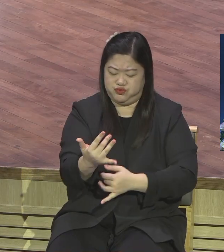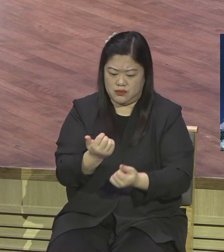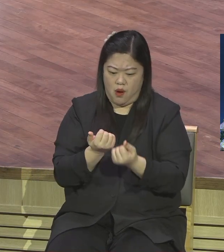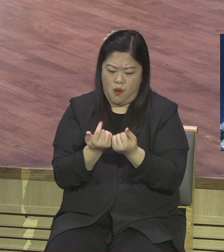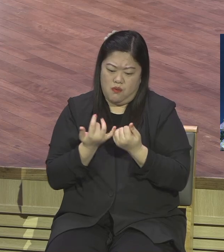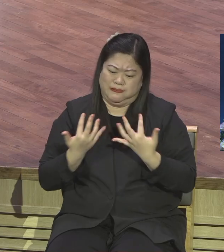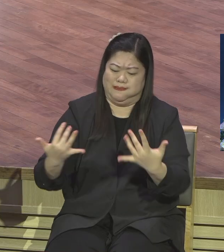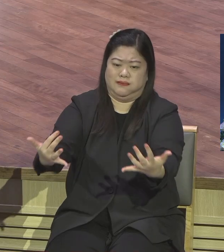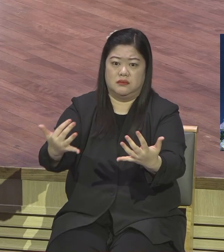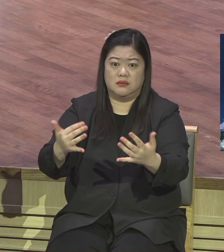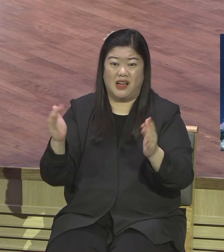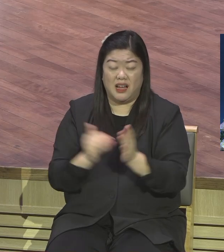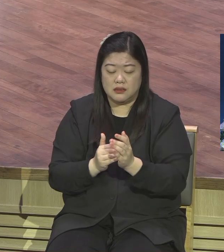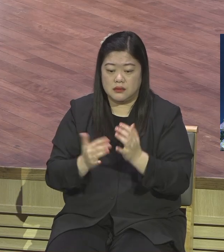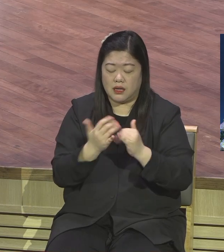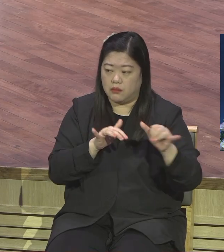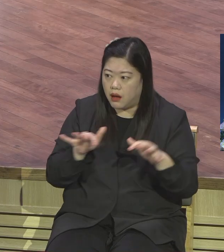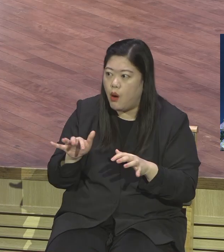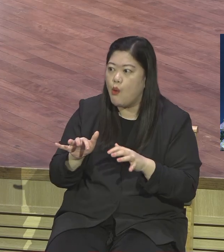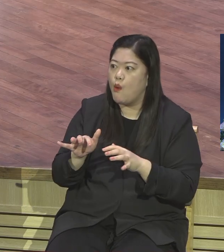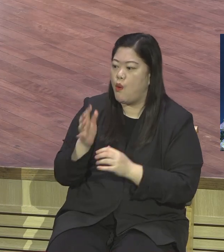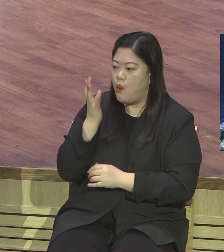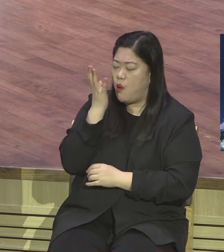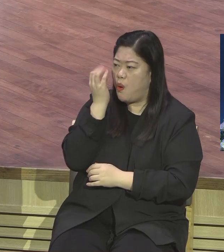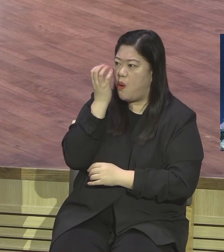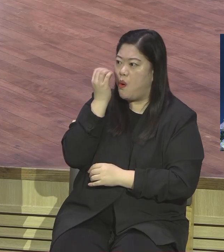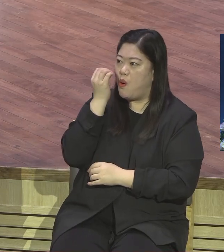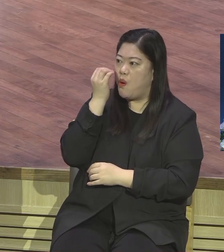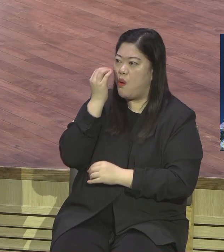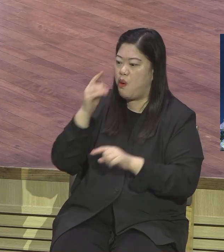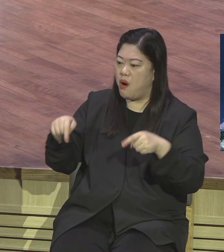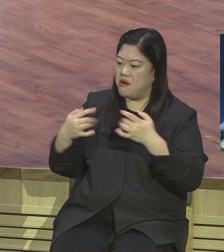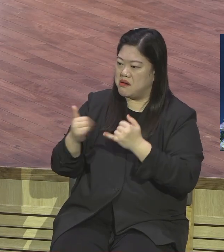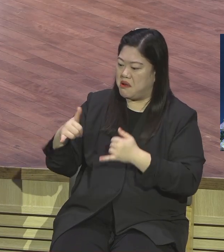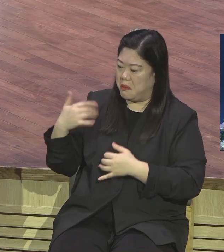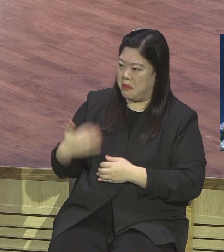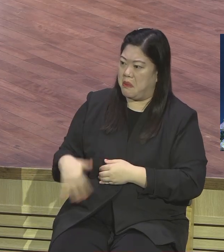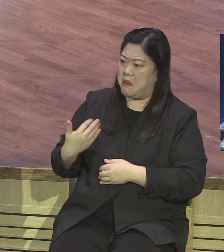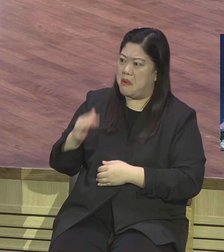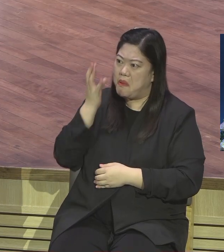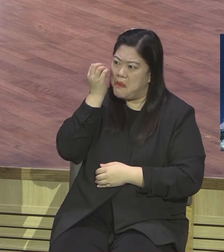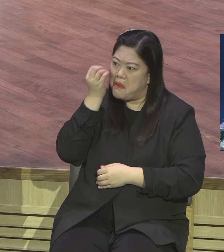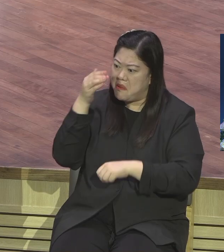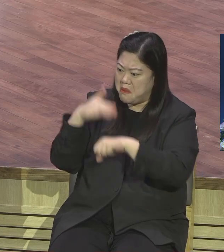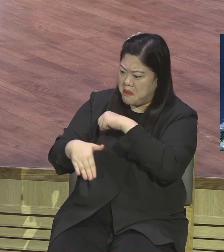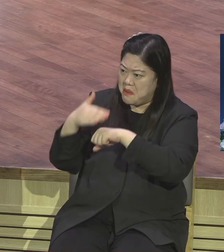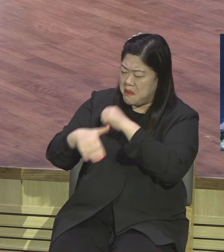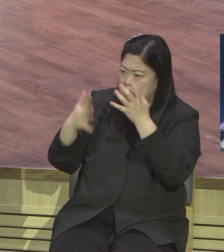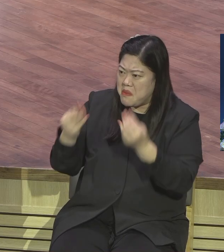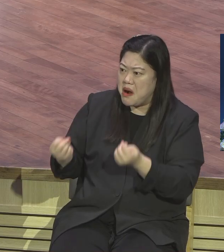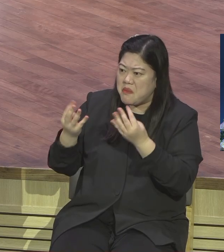본 거예요 신비주의 대명사 엘리아 신비한 거